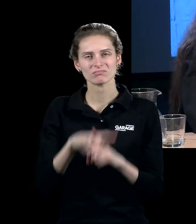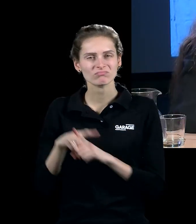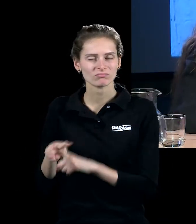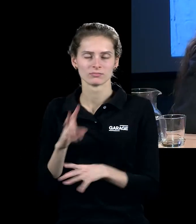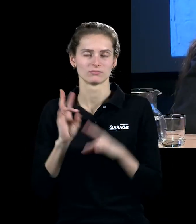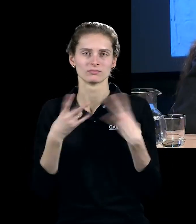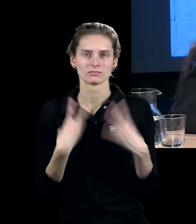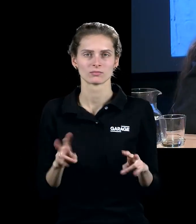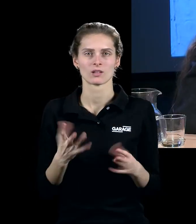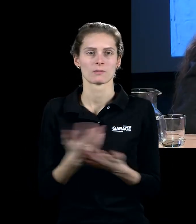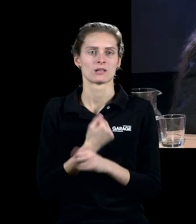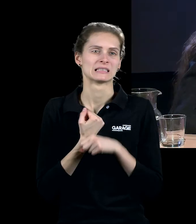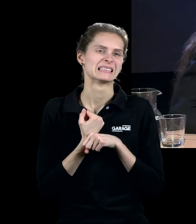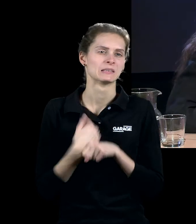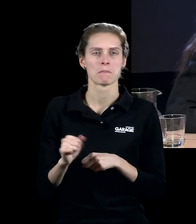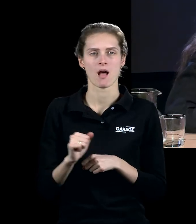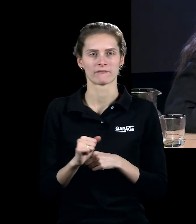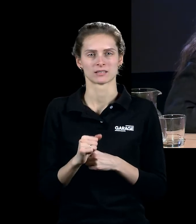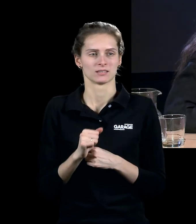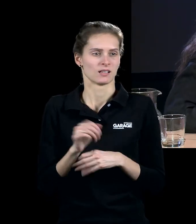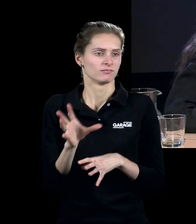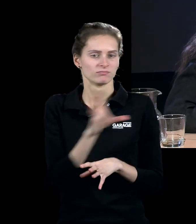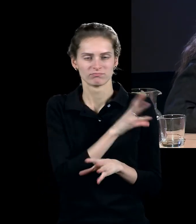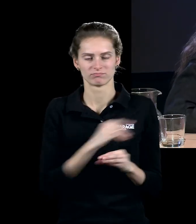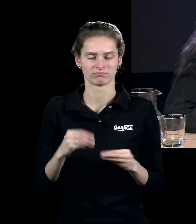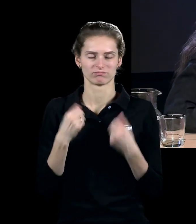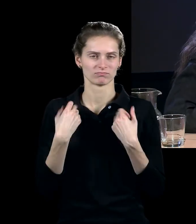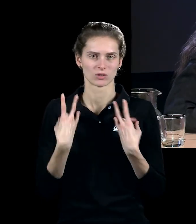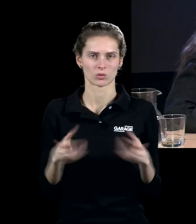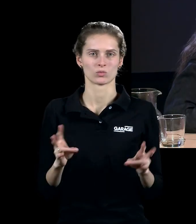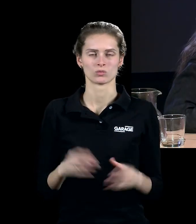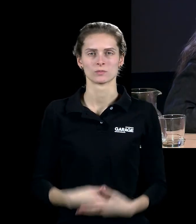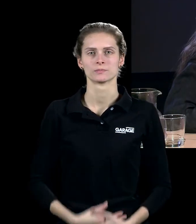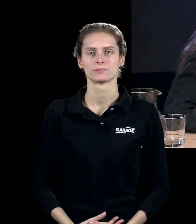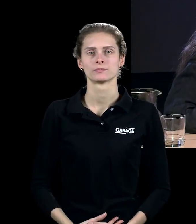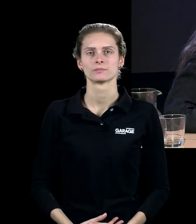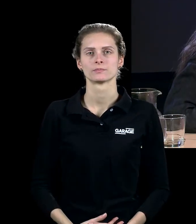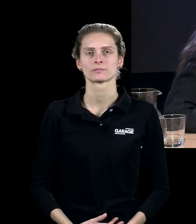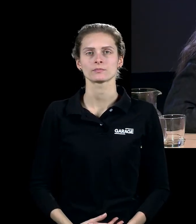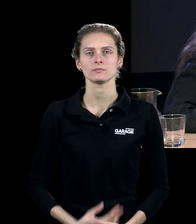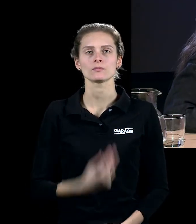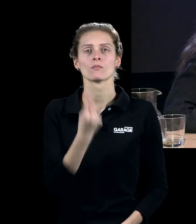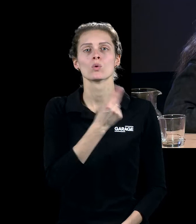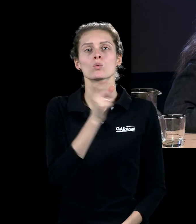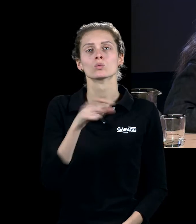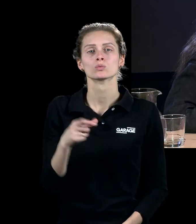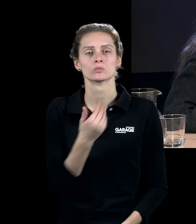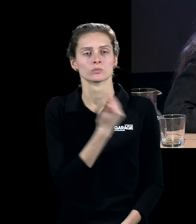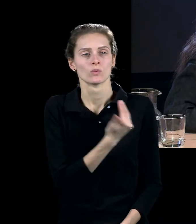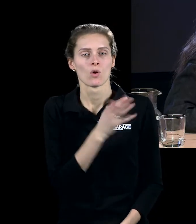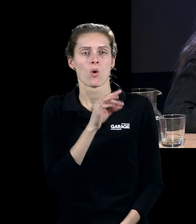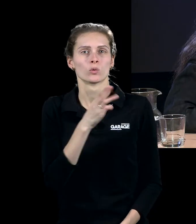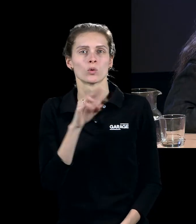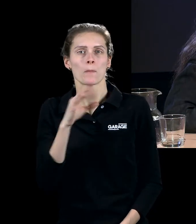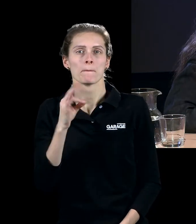и в каком-то смысле избавиться от антропоцентризма. В общем, ситуация, в которой оказались художники поколения ОТП, была очень похожа на